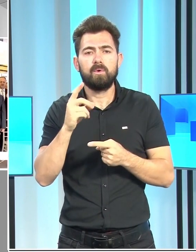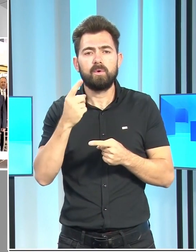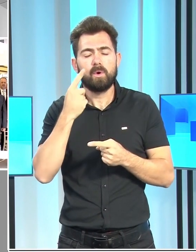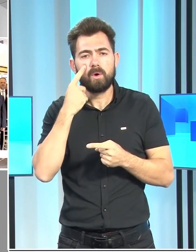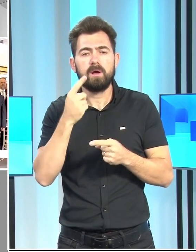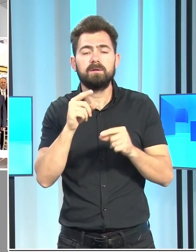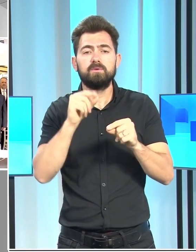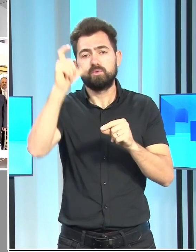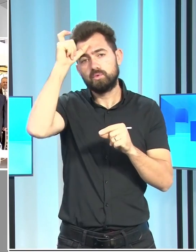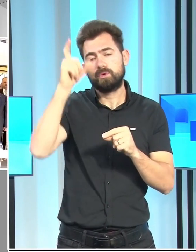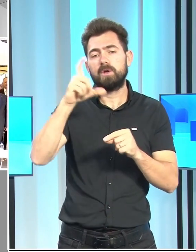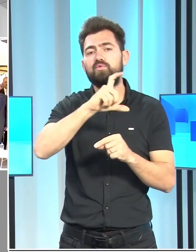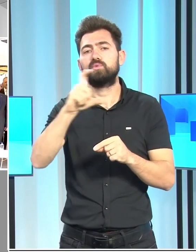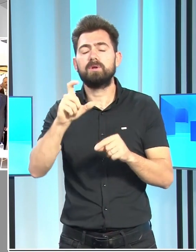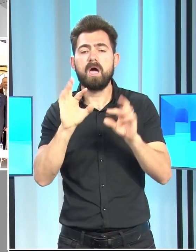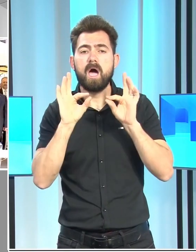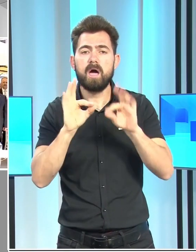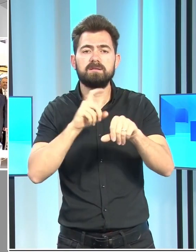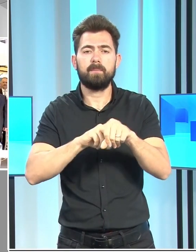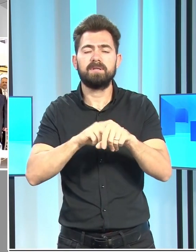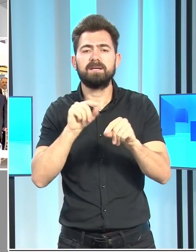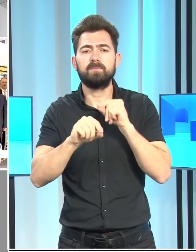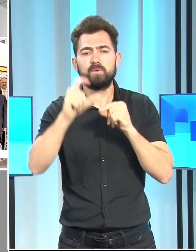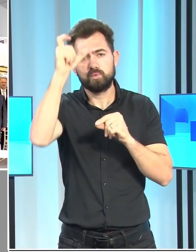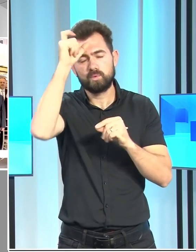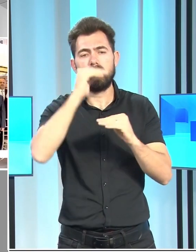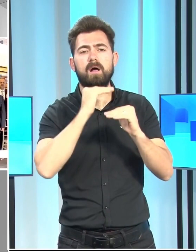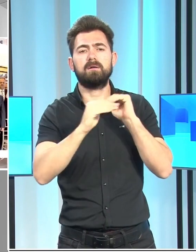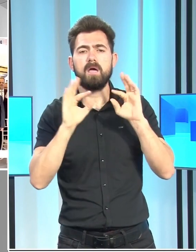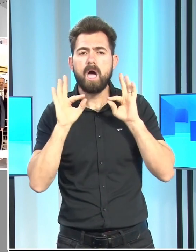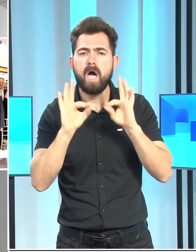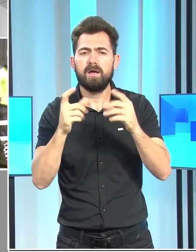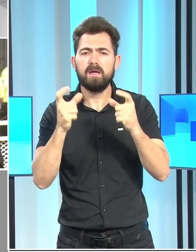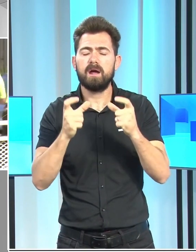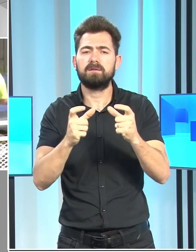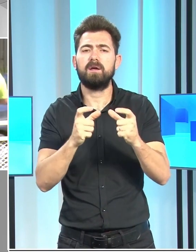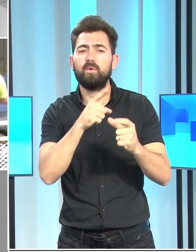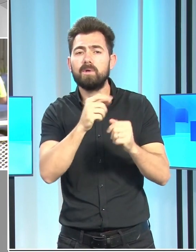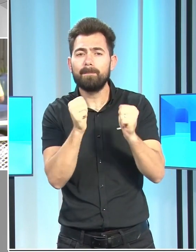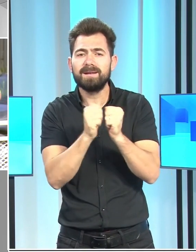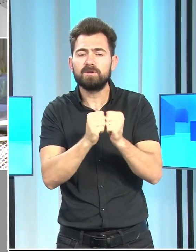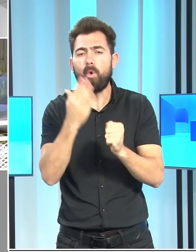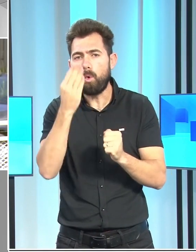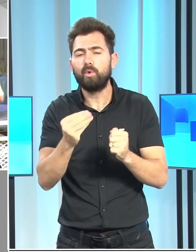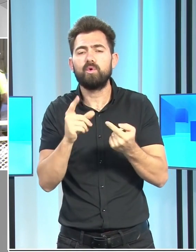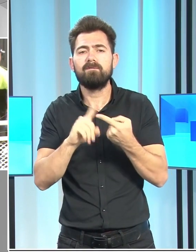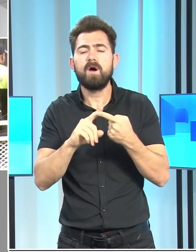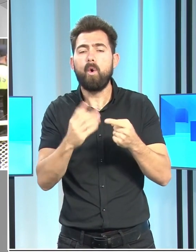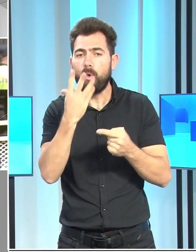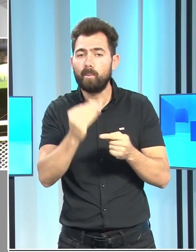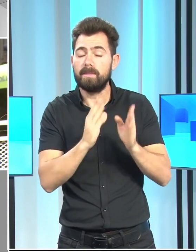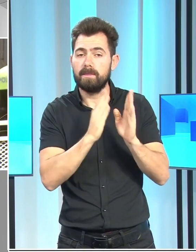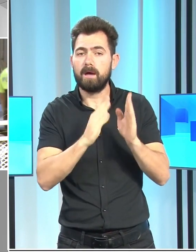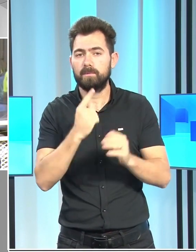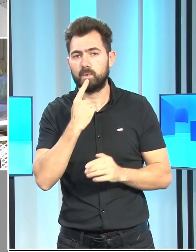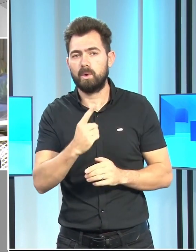Cumhuriyeti'nin her zaman Kıbrıs Türk halkının her platformda yanında olduğu ve olmaya devam edeceği